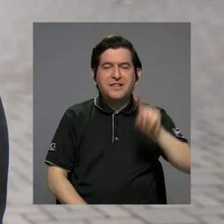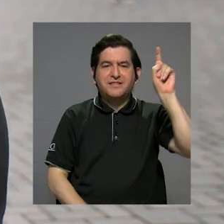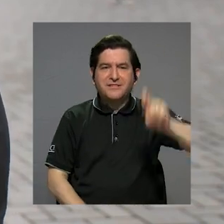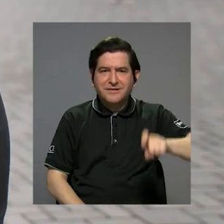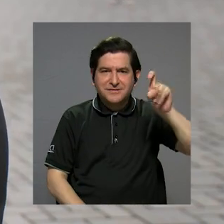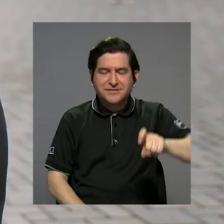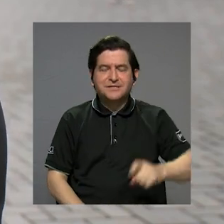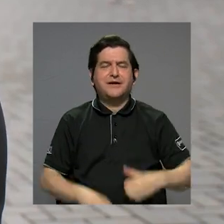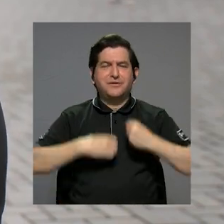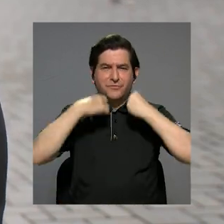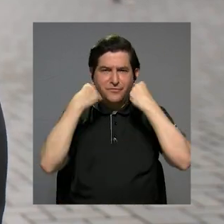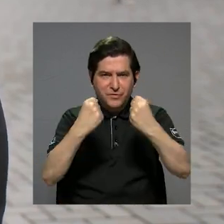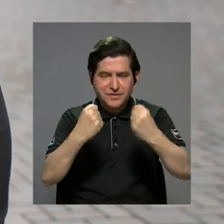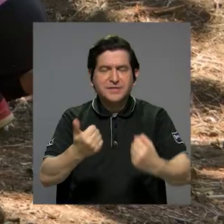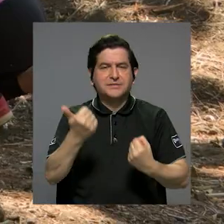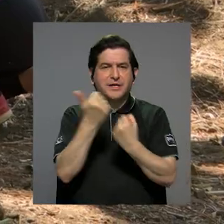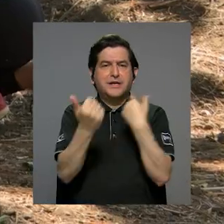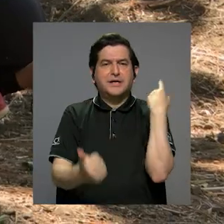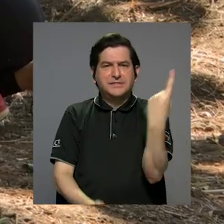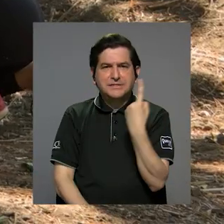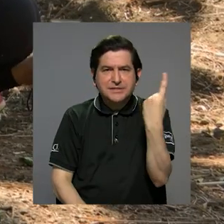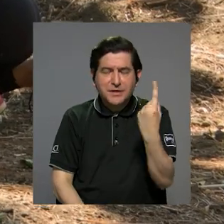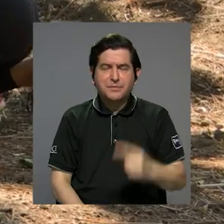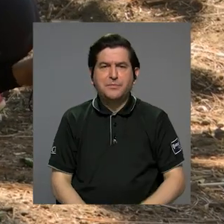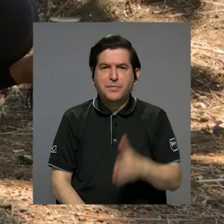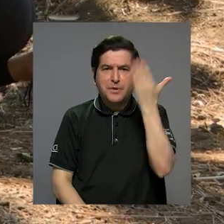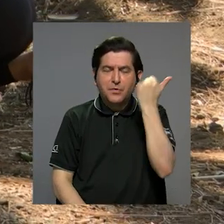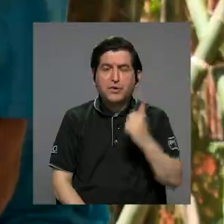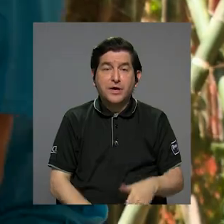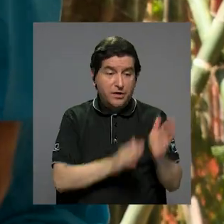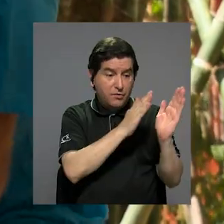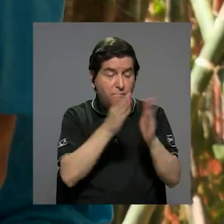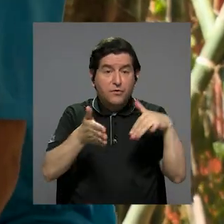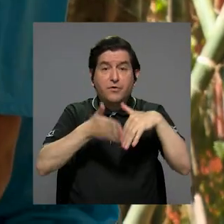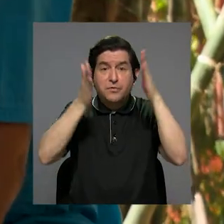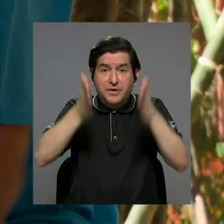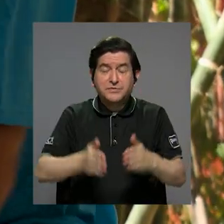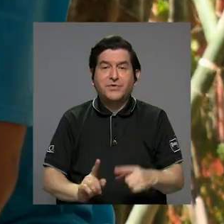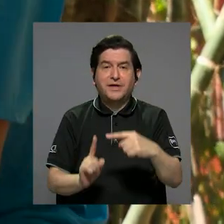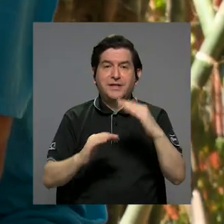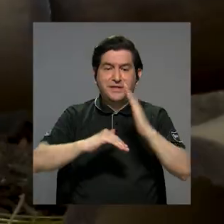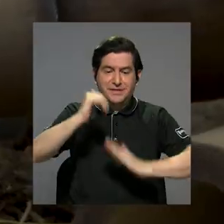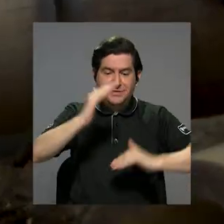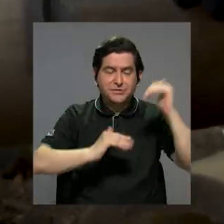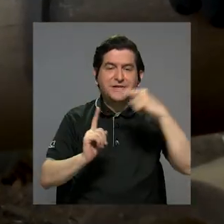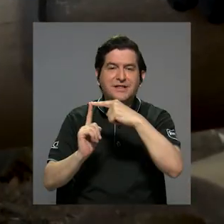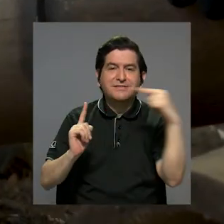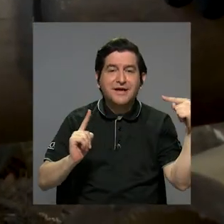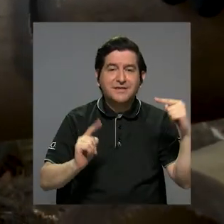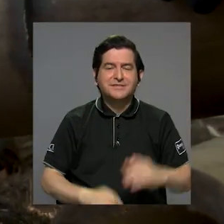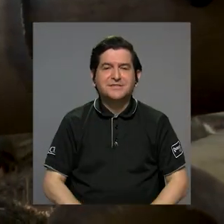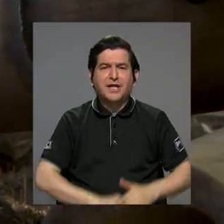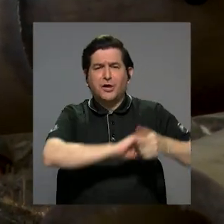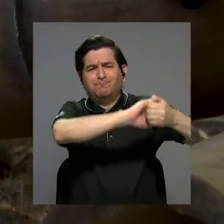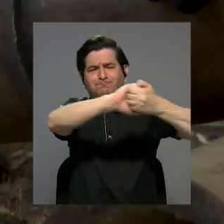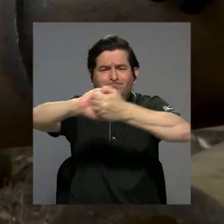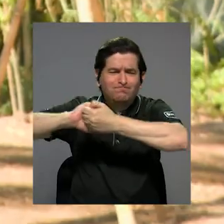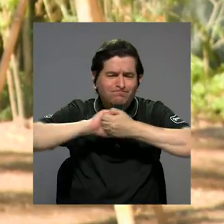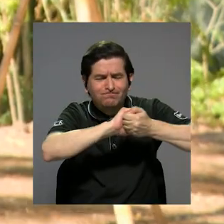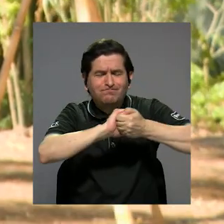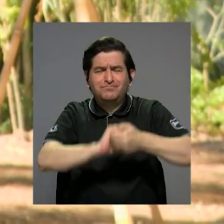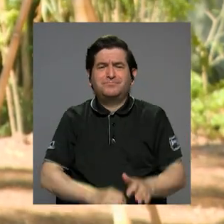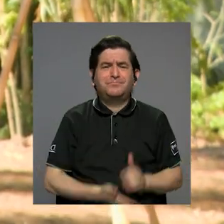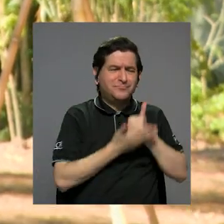siempre fortalecer y apoyar. ¿Por qué? Porque la formación de los estudiantes que se construye a partir de la solidaridad,